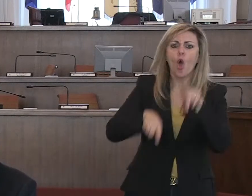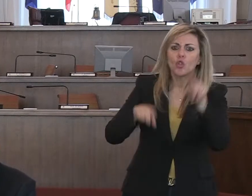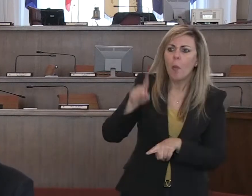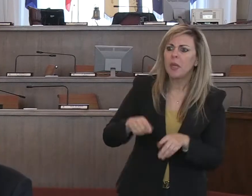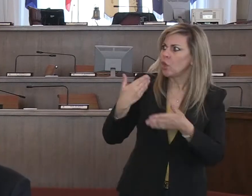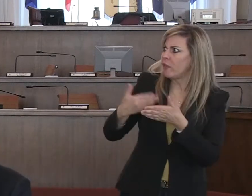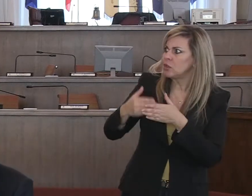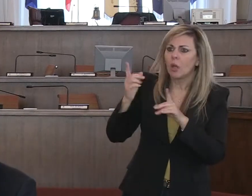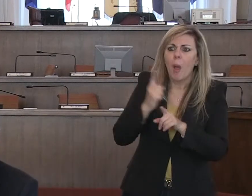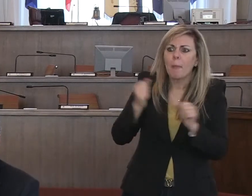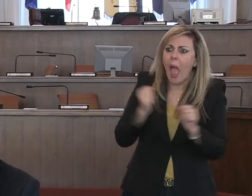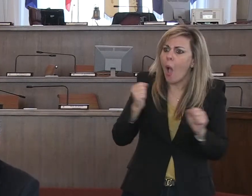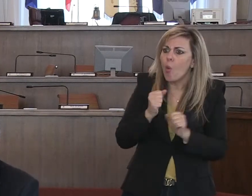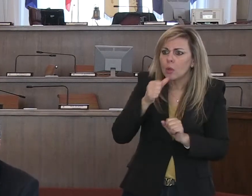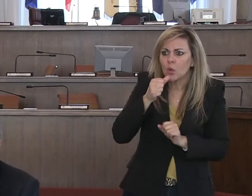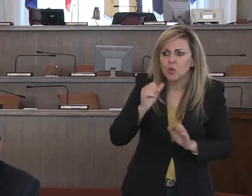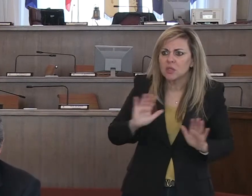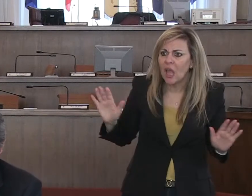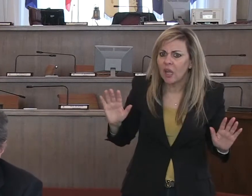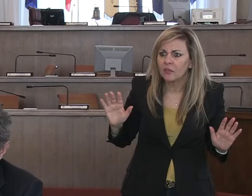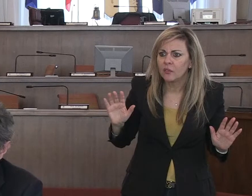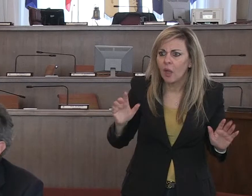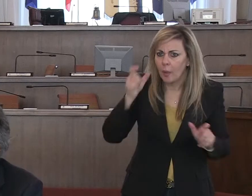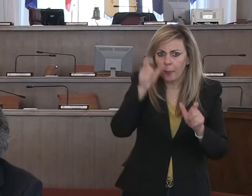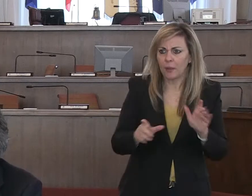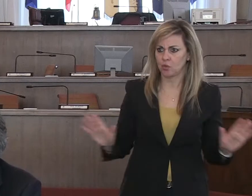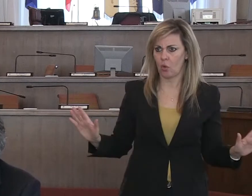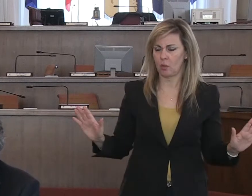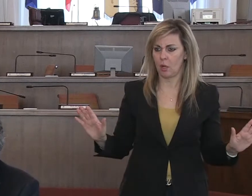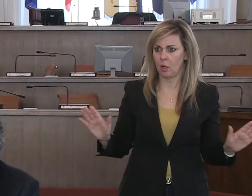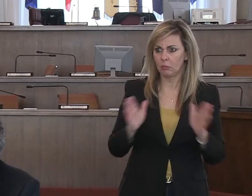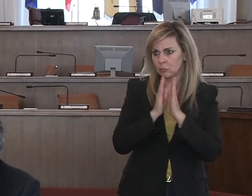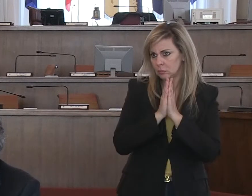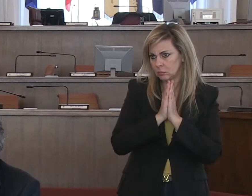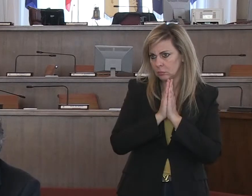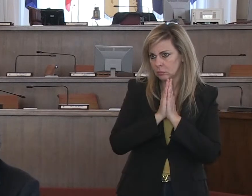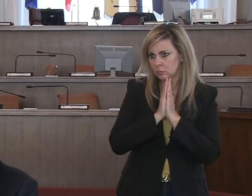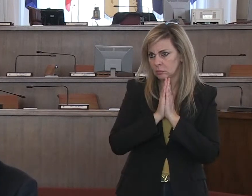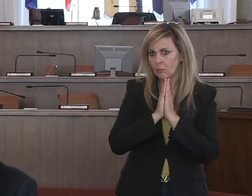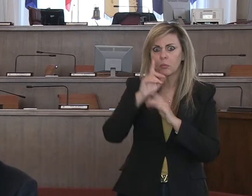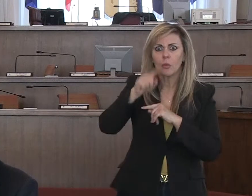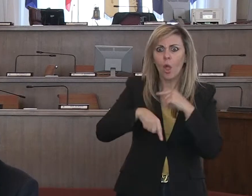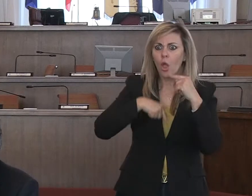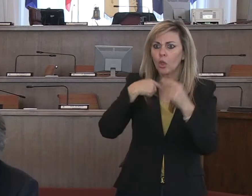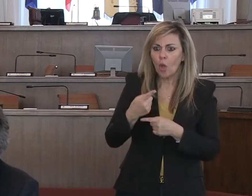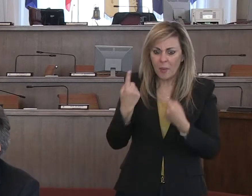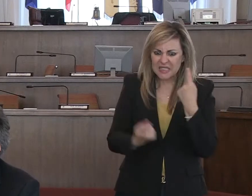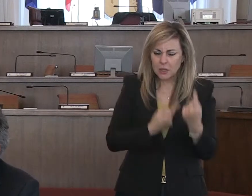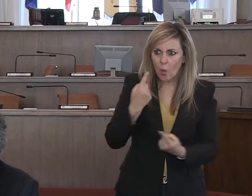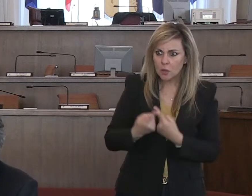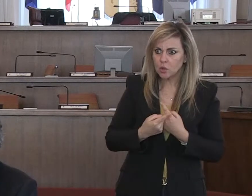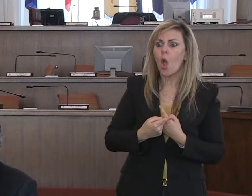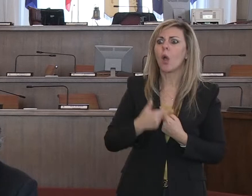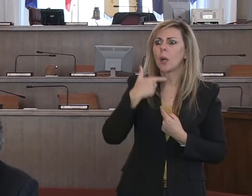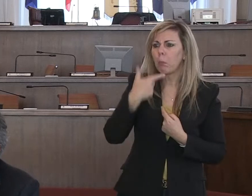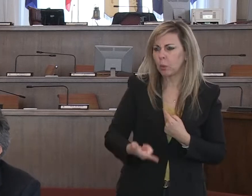non devono avere paura di queste persone, ci mancherebbe altro che adesso dopo questa brutta